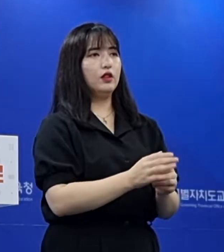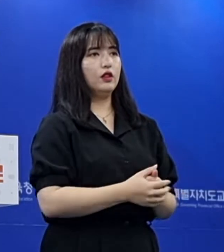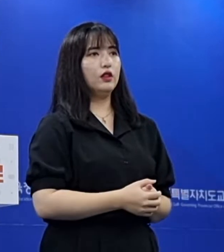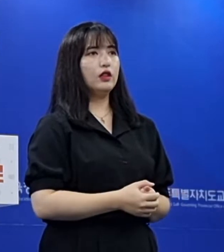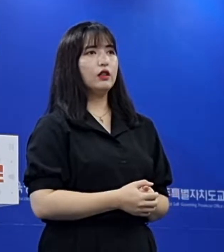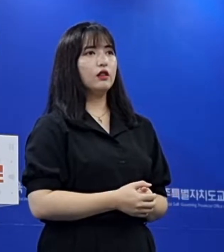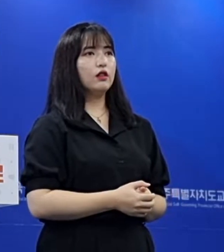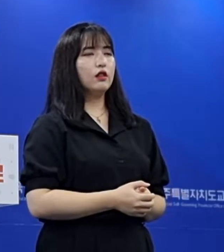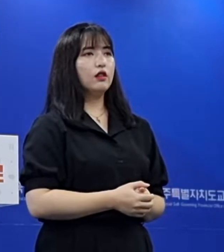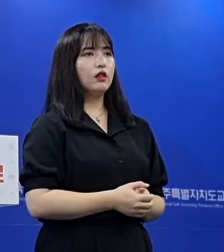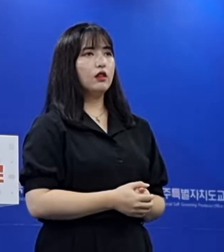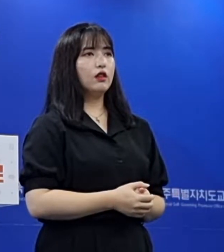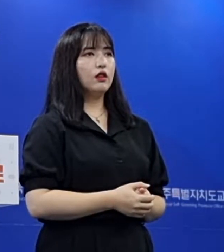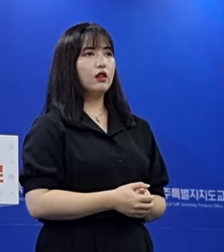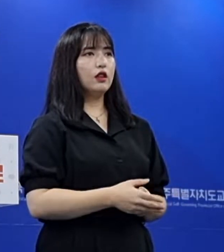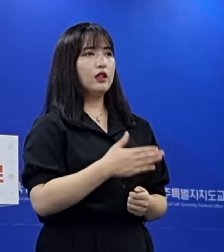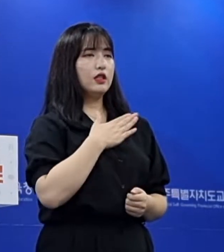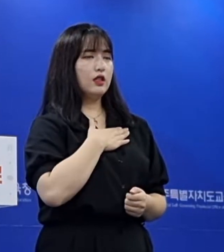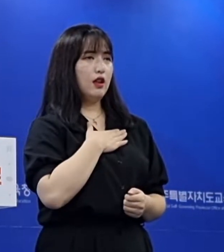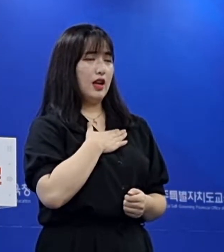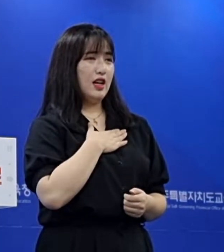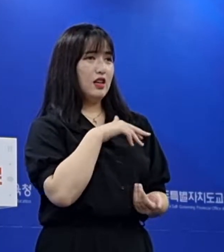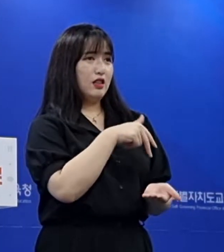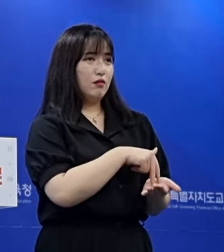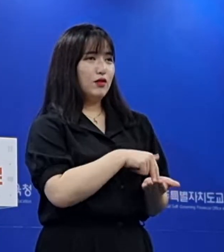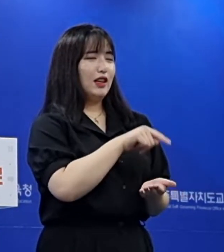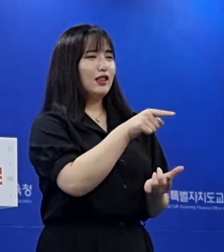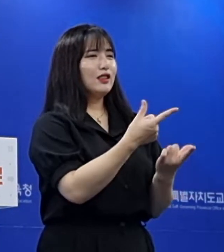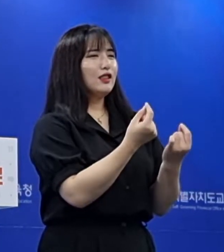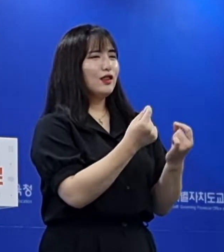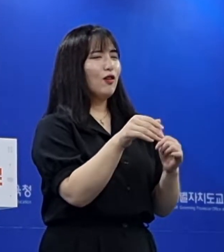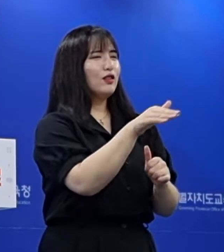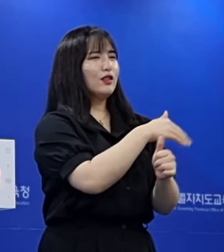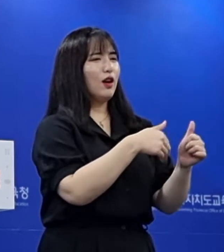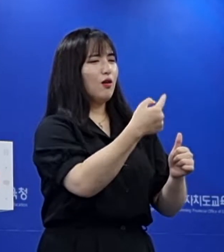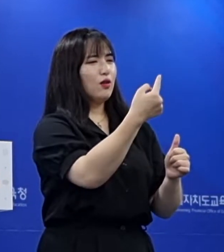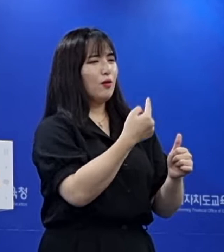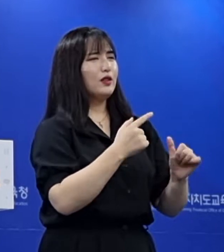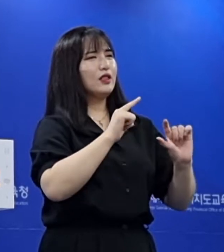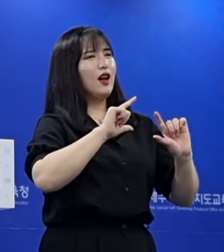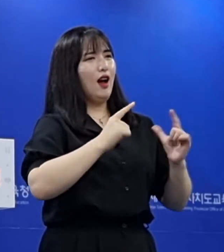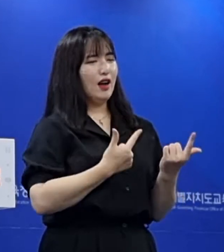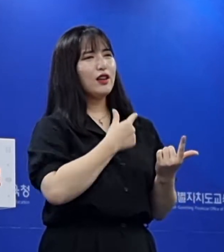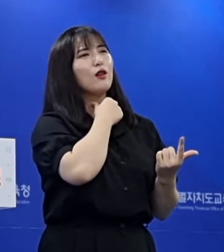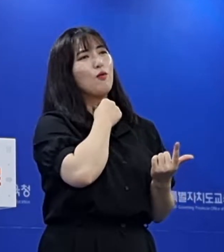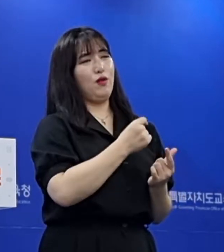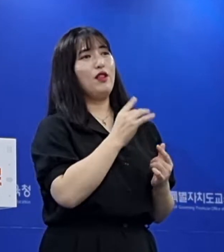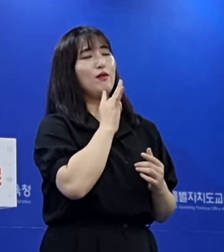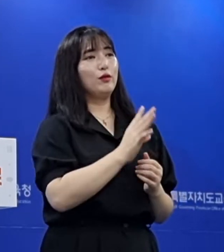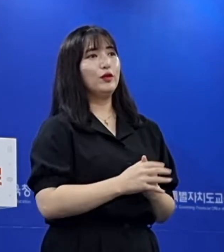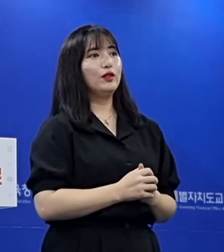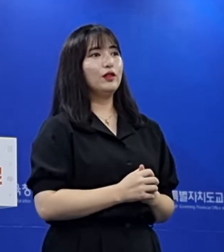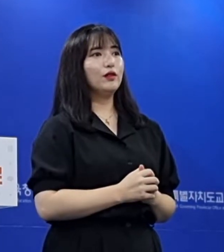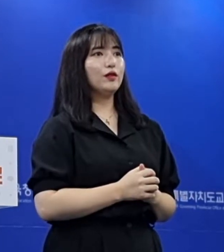제발 그런 상황이 안 오기를 바랄 뿐이고요.